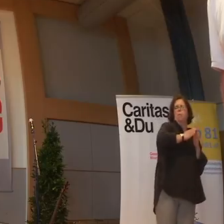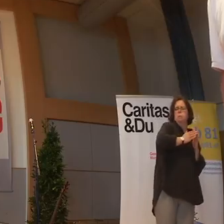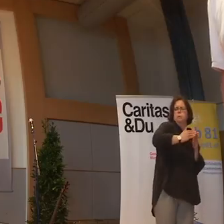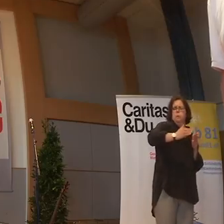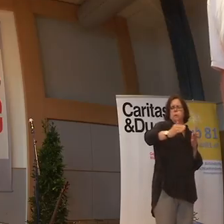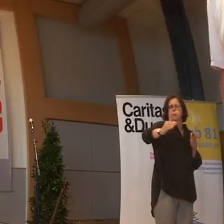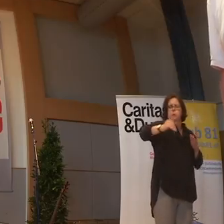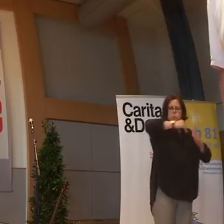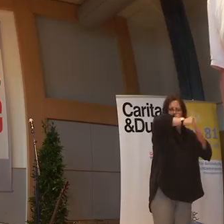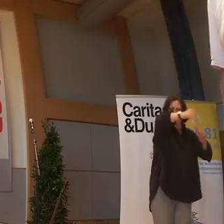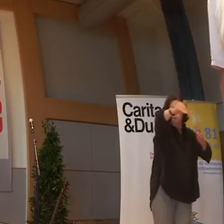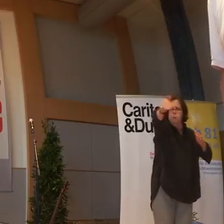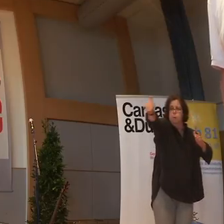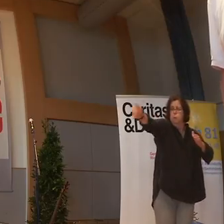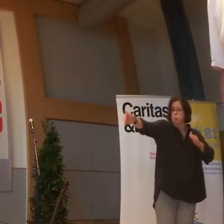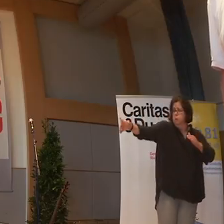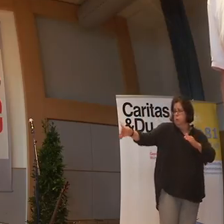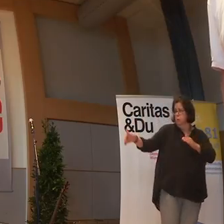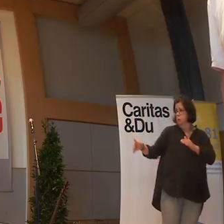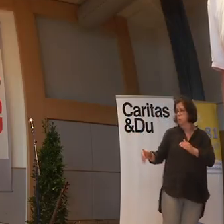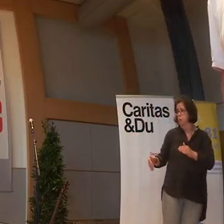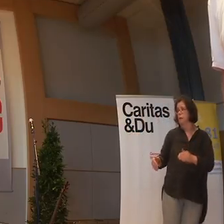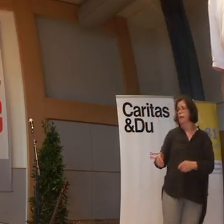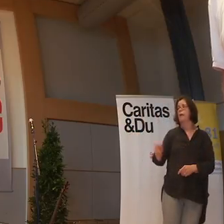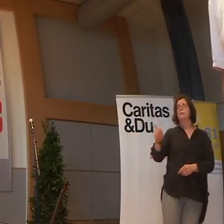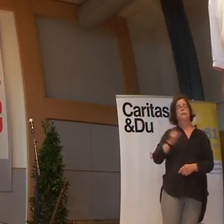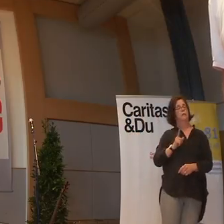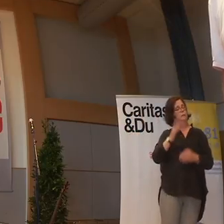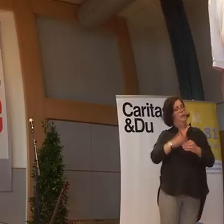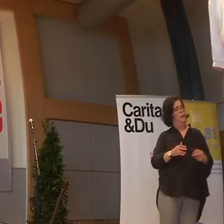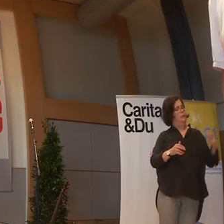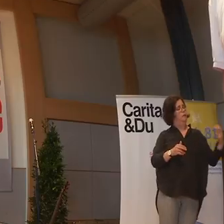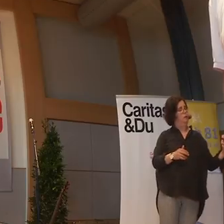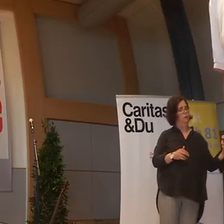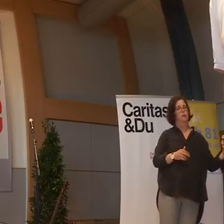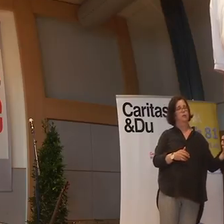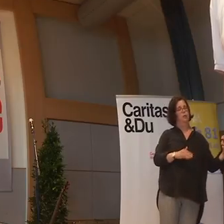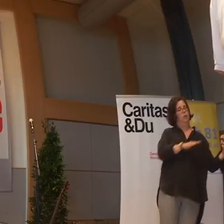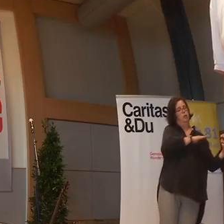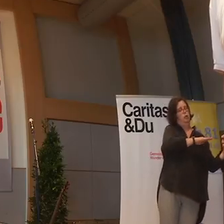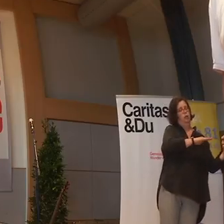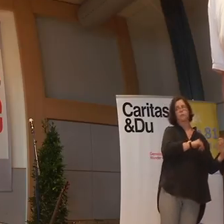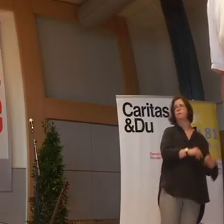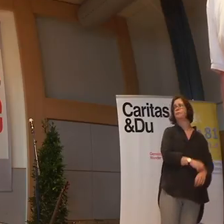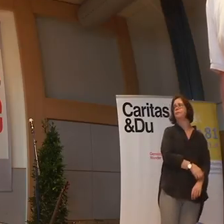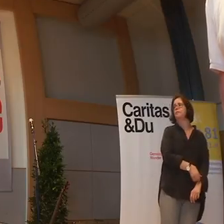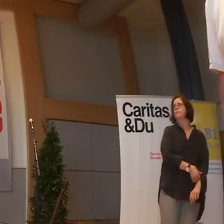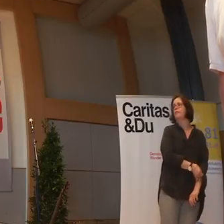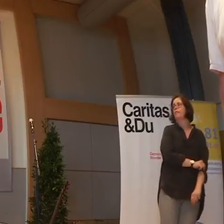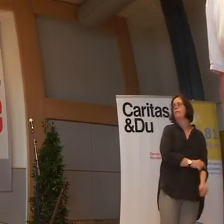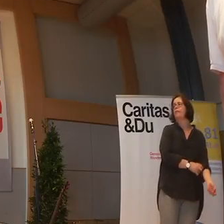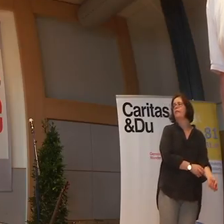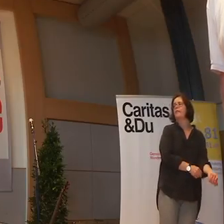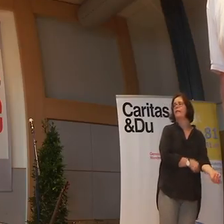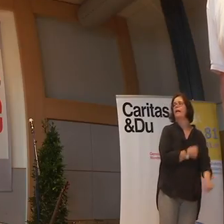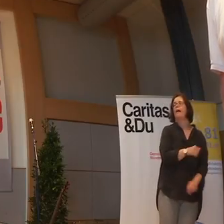Altkreis durchs ganze Lokal geht. Ich sitze auf dem einen Ende, der Bernd Bischof von der Bar, und an